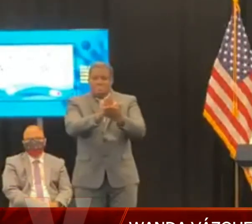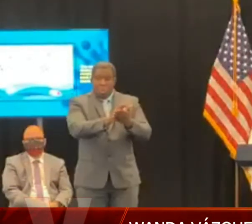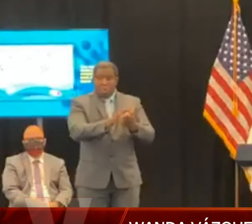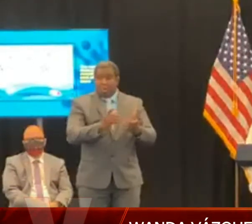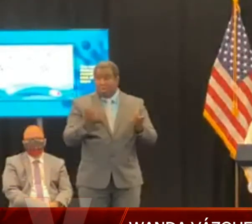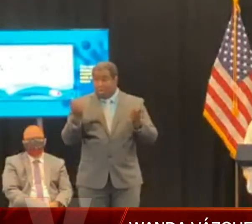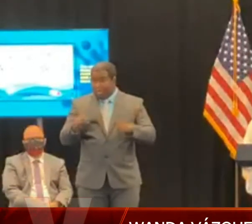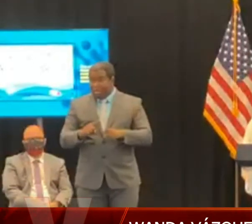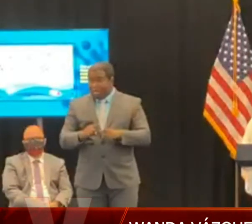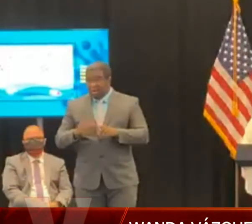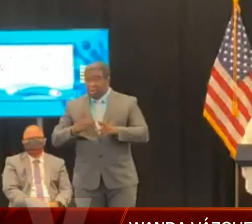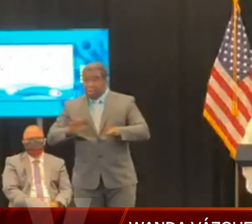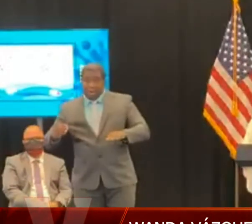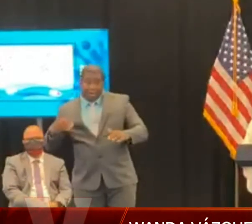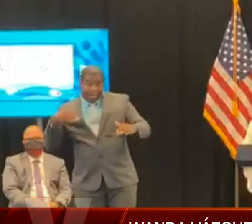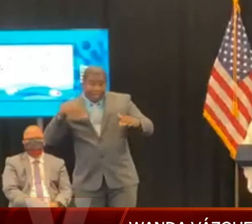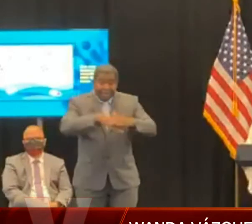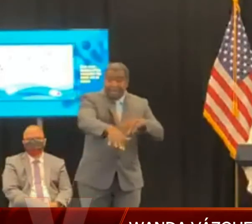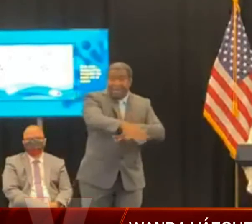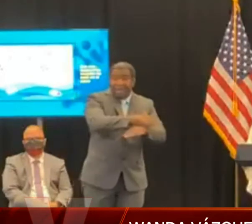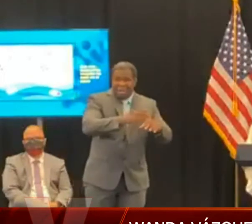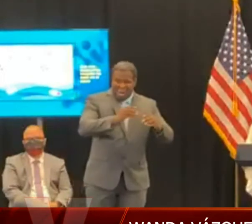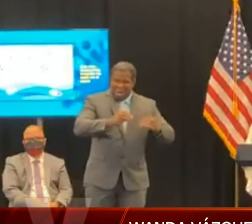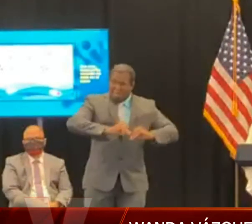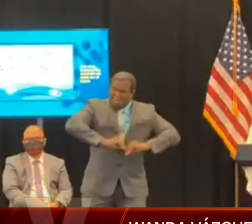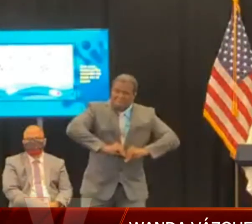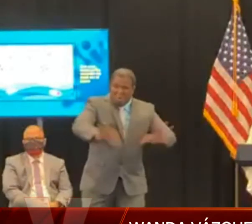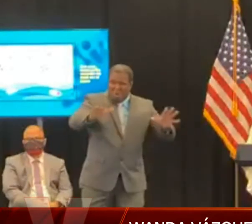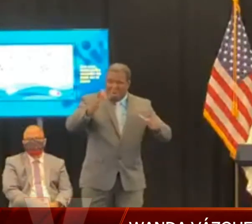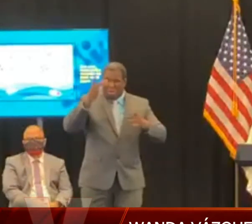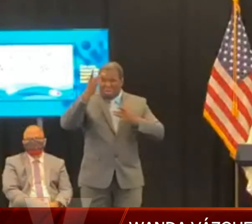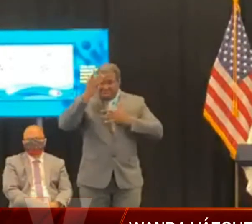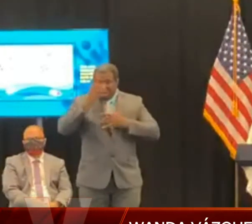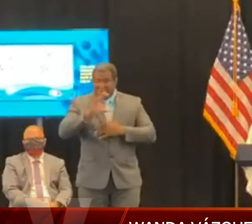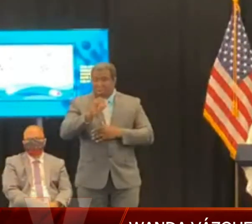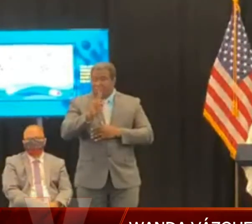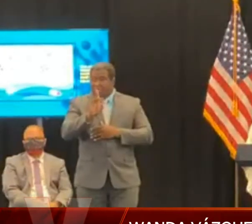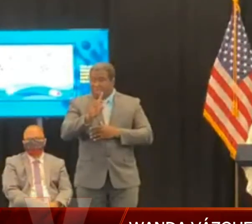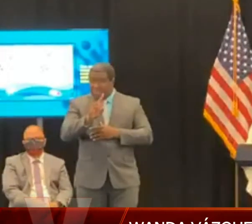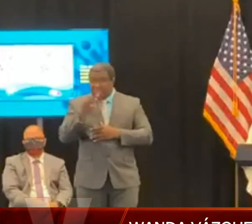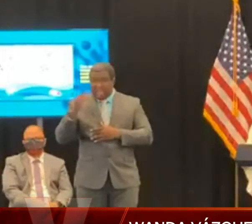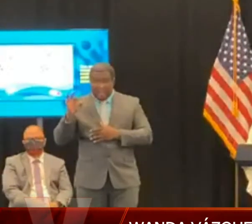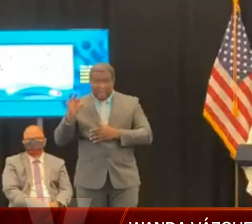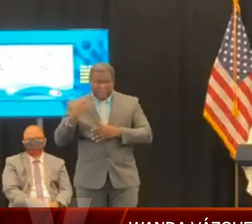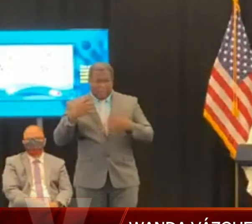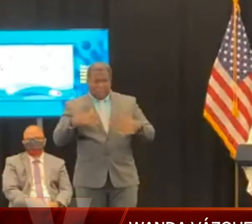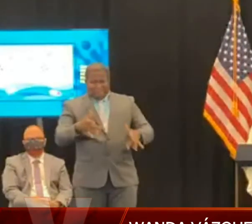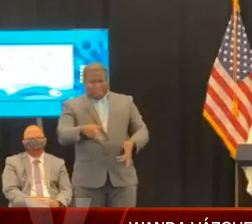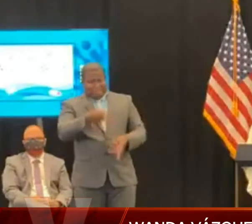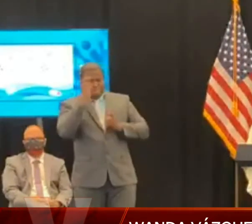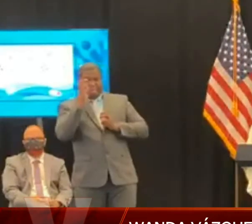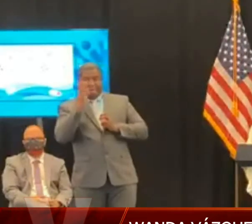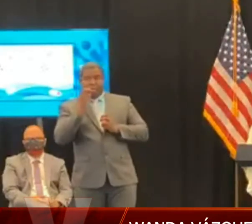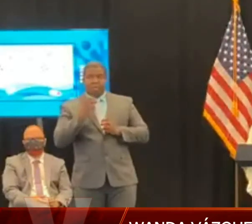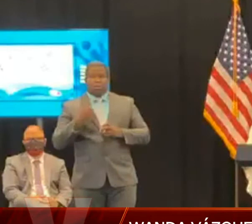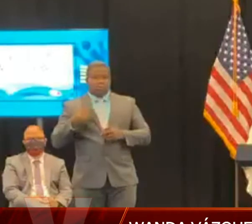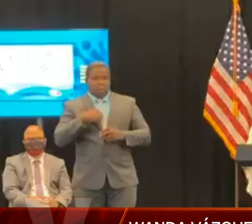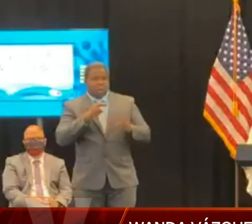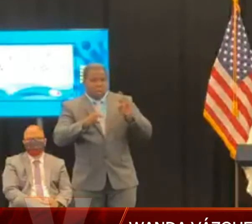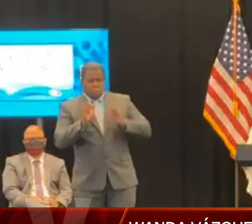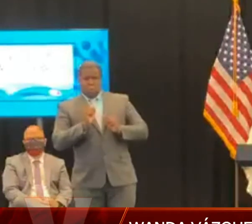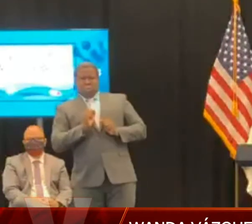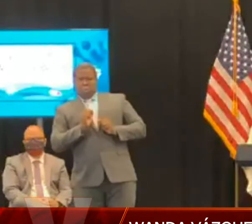permite someter a la consideración del secretario de la Gobernación propuestas para la consideración de conciertos, actividades